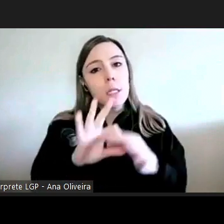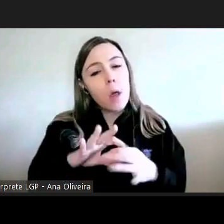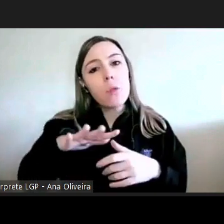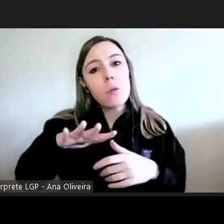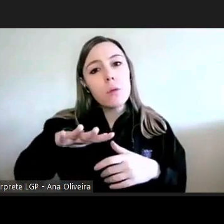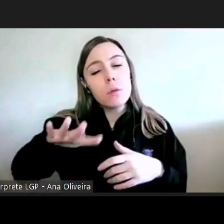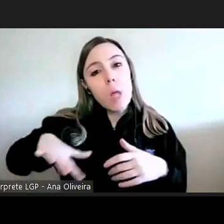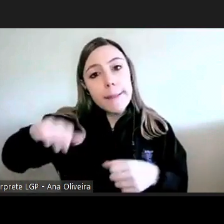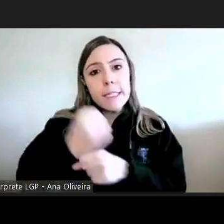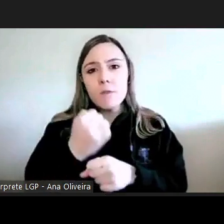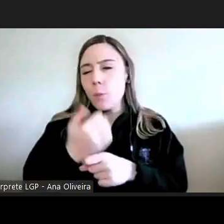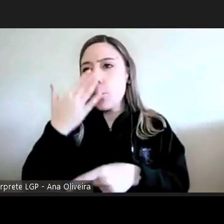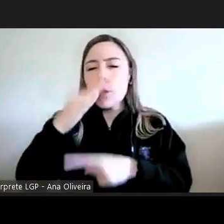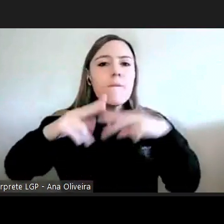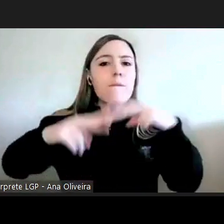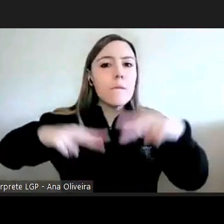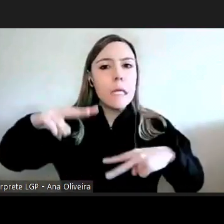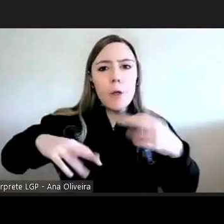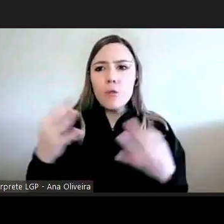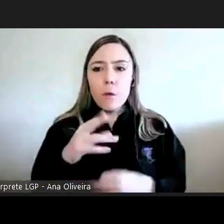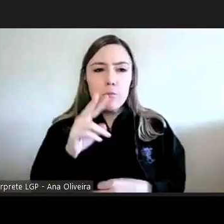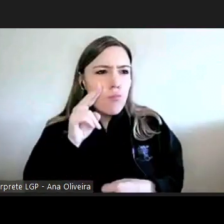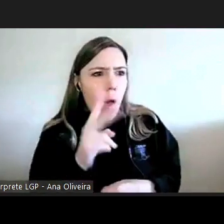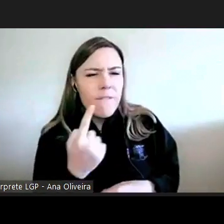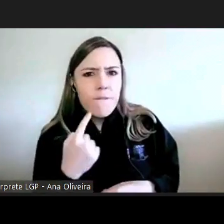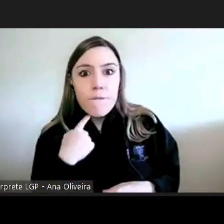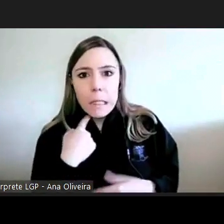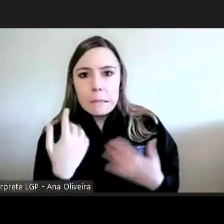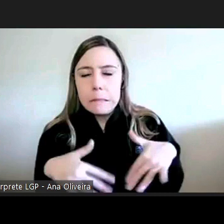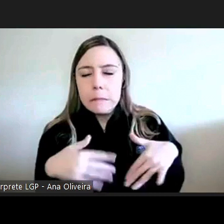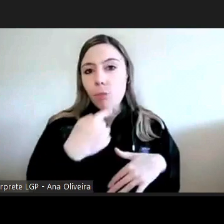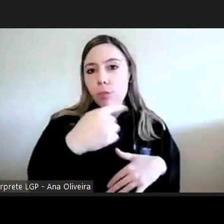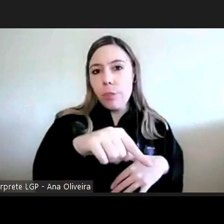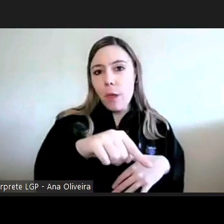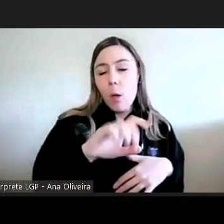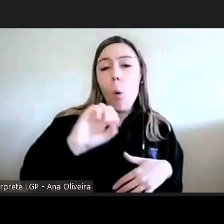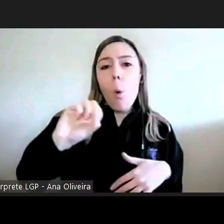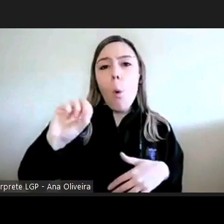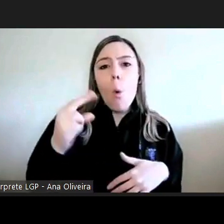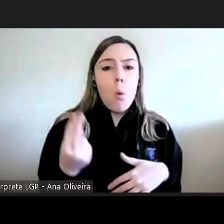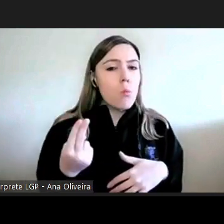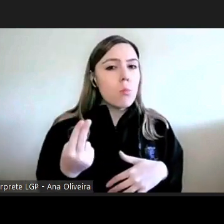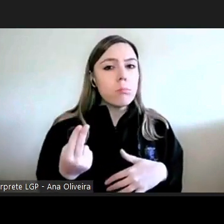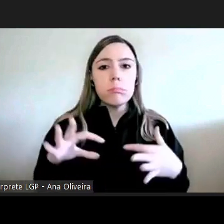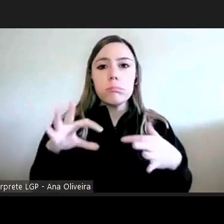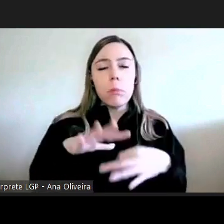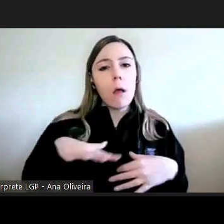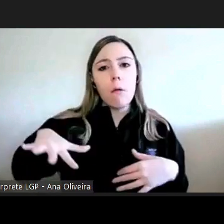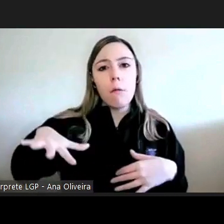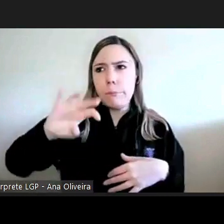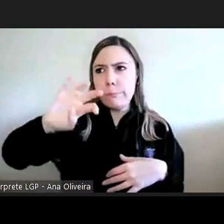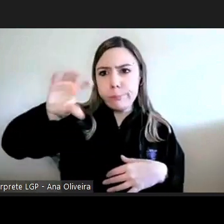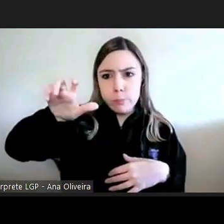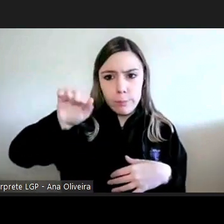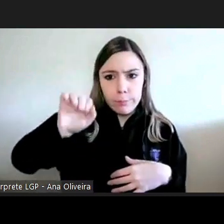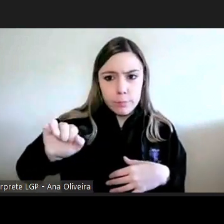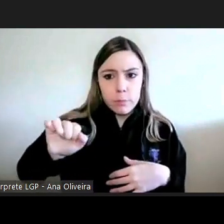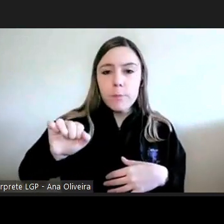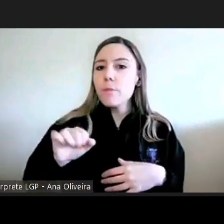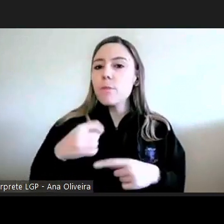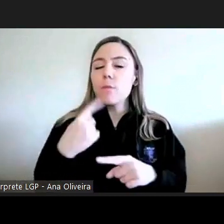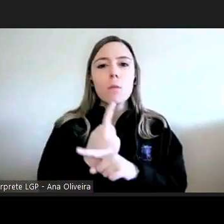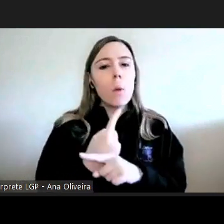serviço de finanças em que se detectou ali uma falha de procedimento a um centro distrital quer dizer coisas